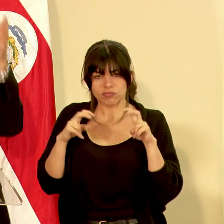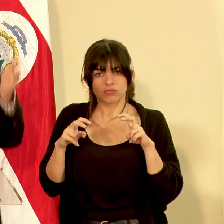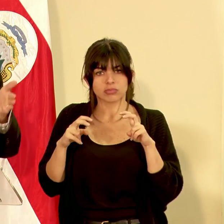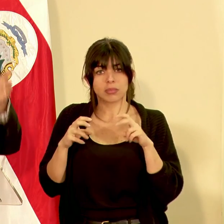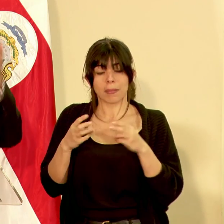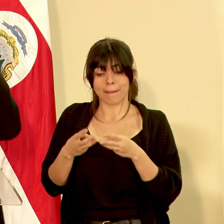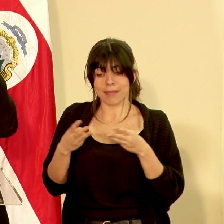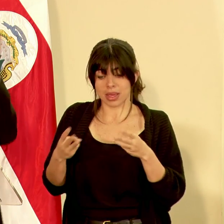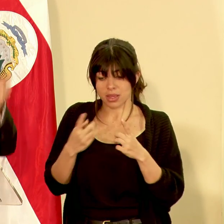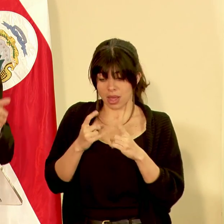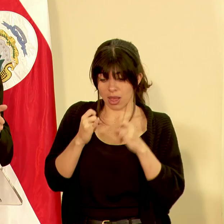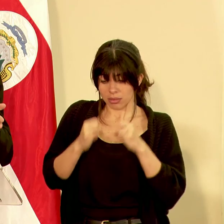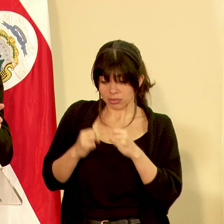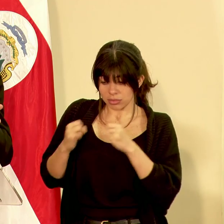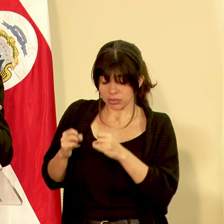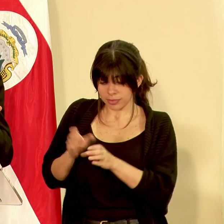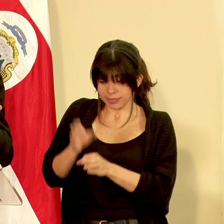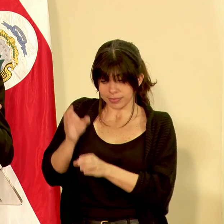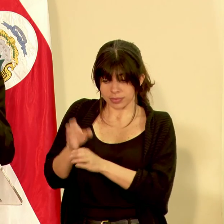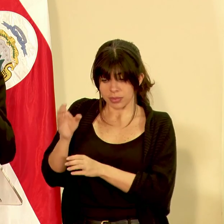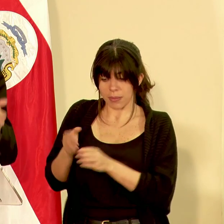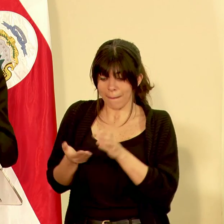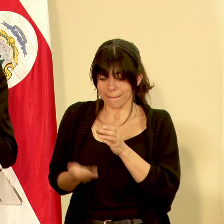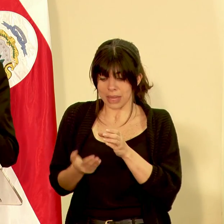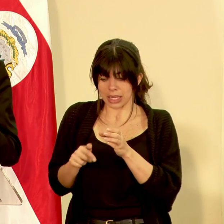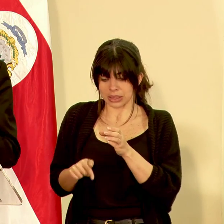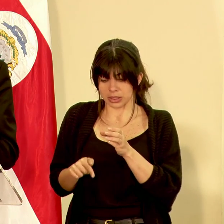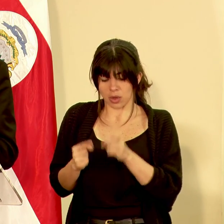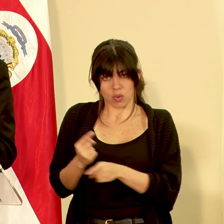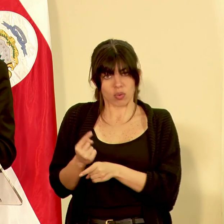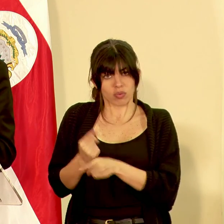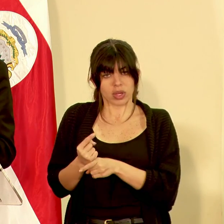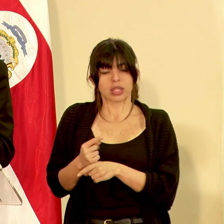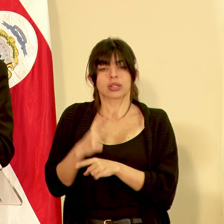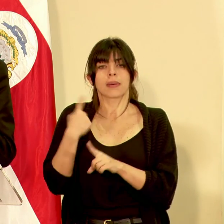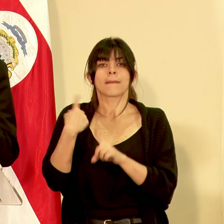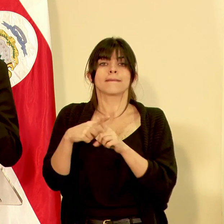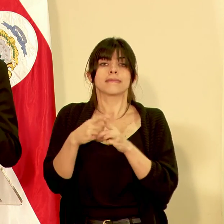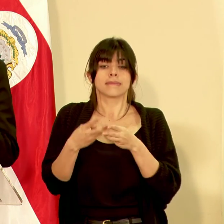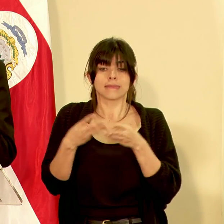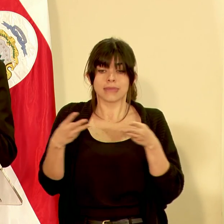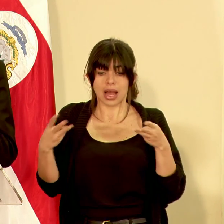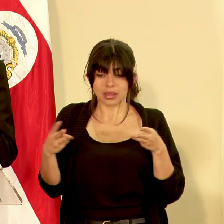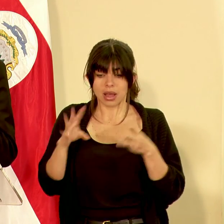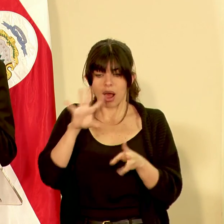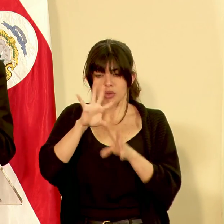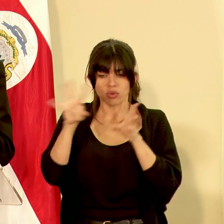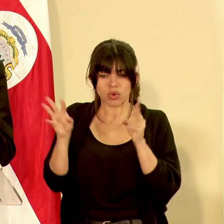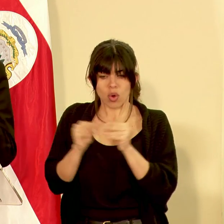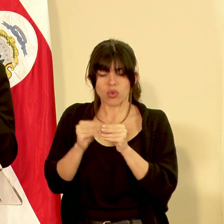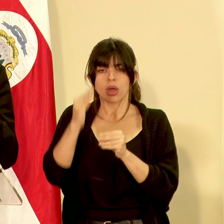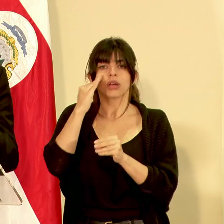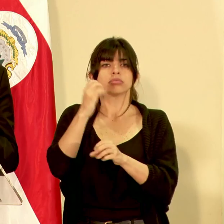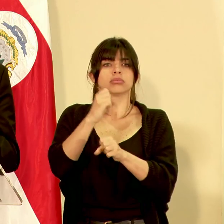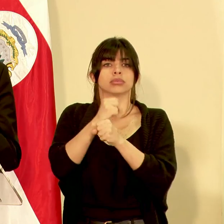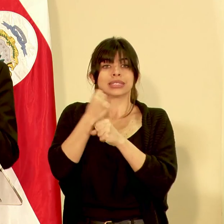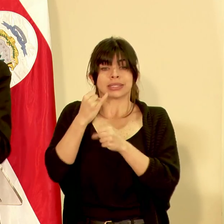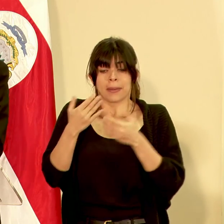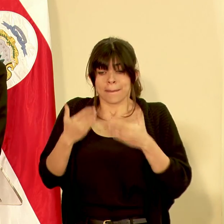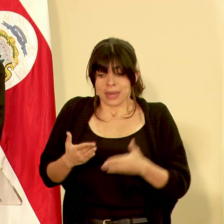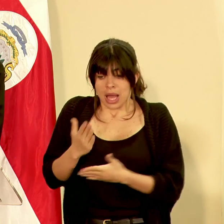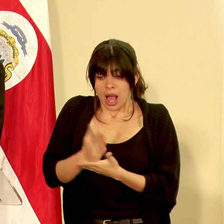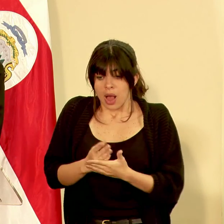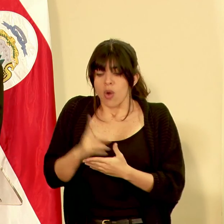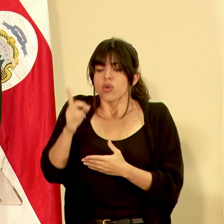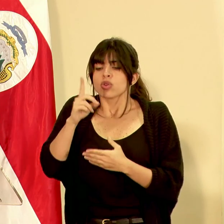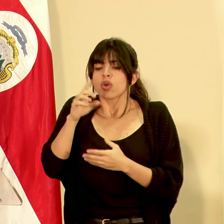el material de que las bases están calibradas el material se tiene la seguridad de que usted sabe que cuando pesó algo a